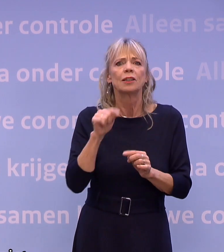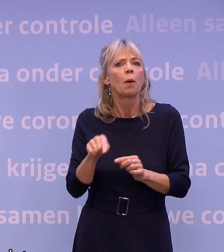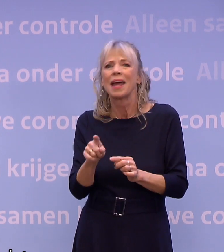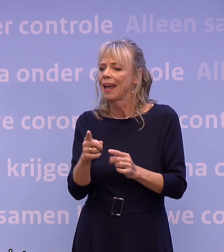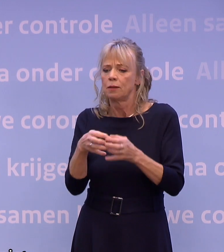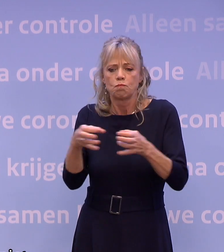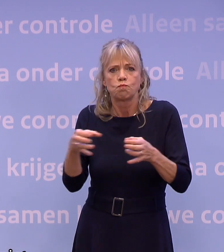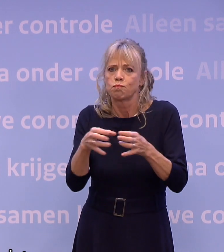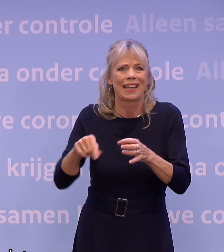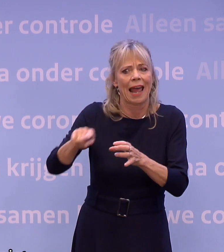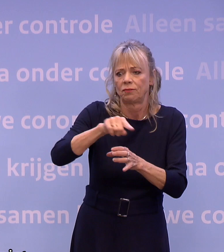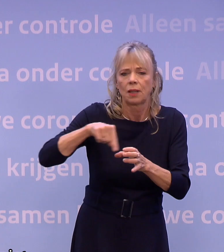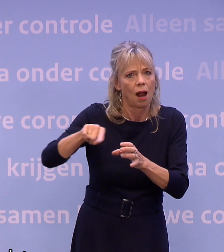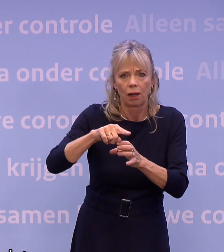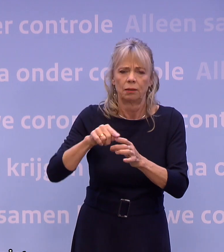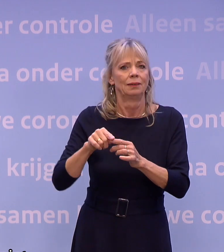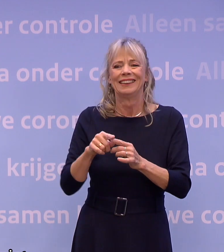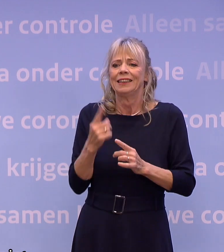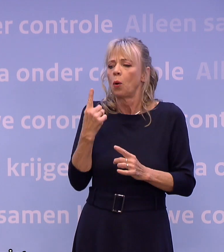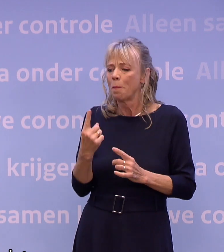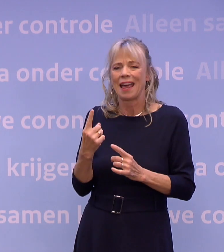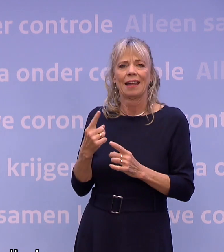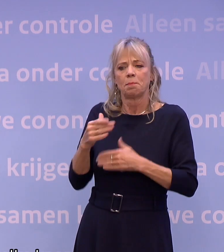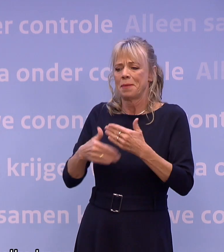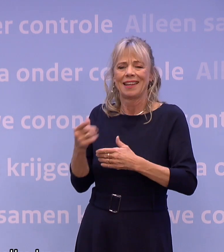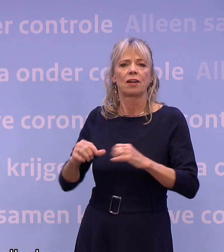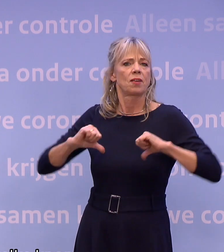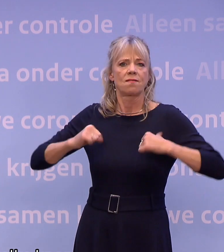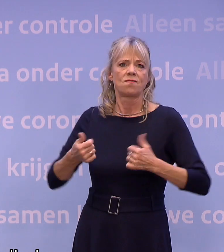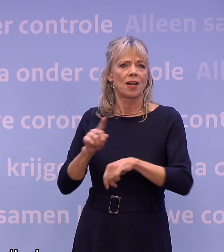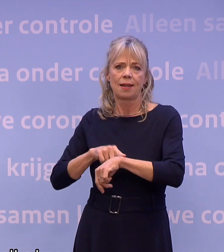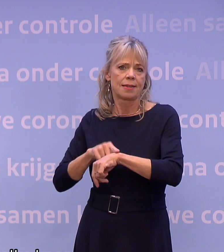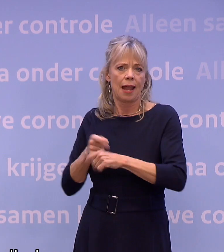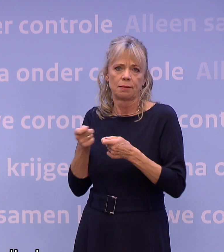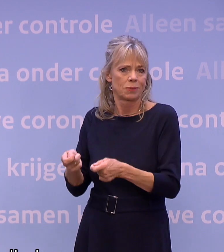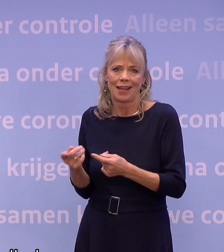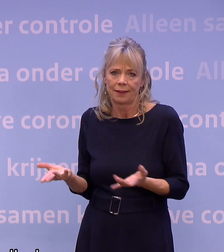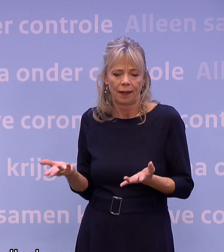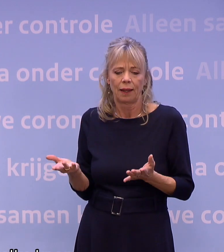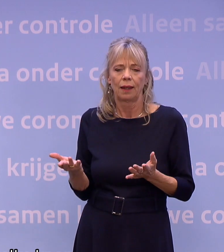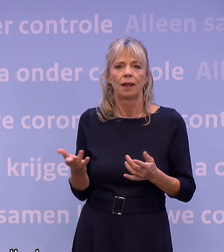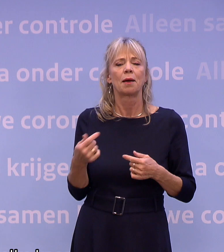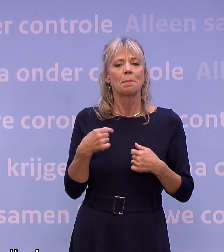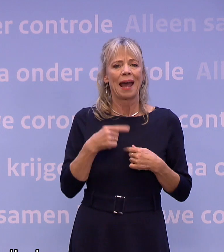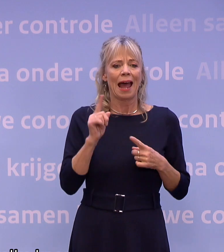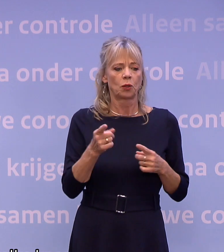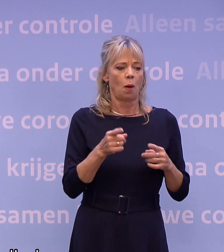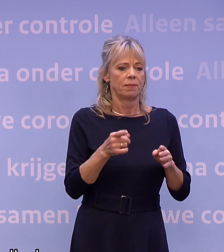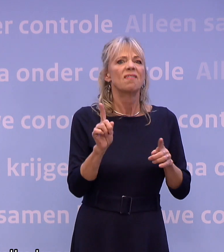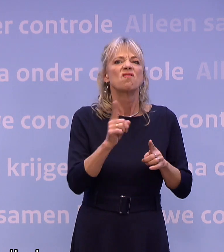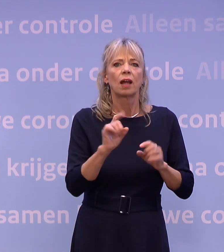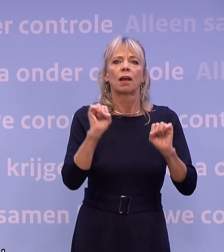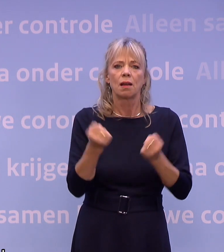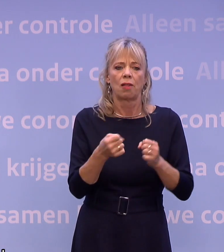En het gaat ook niet om één vorm van vrije tijdsbesteding. Het gaat om de vraag aan welke knoppen we tegelijkertijd